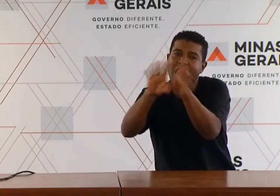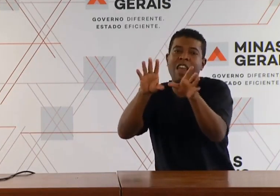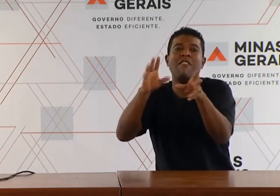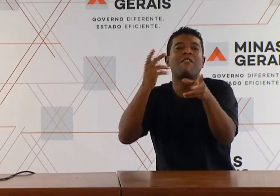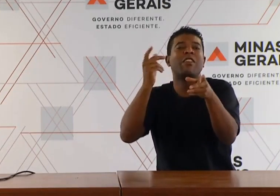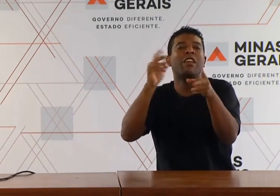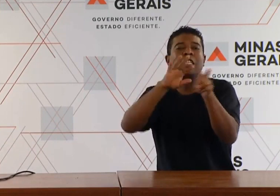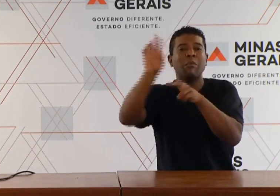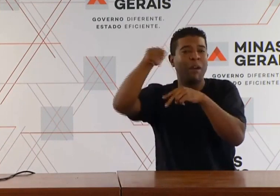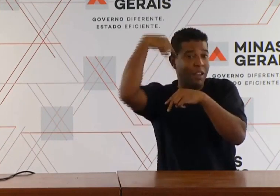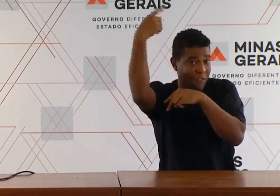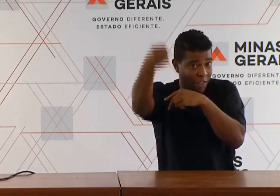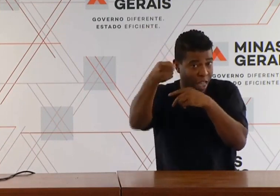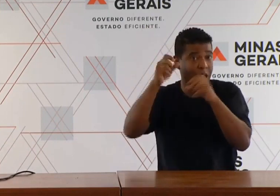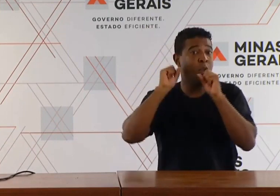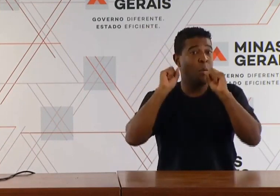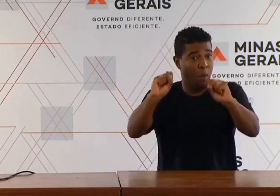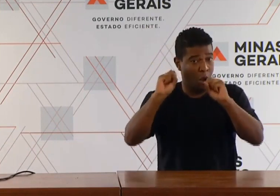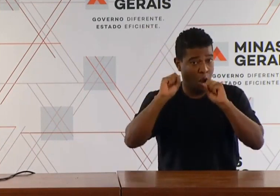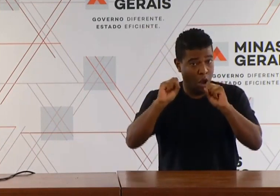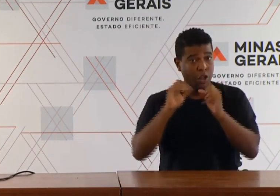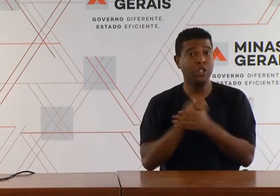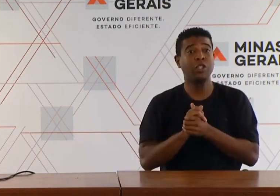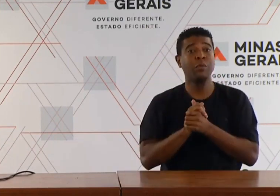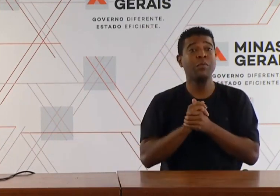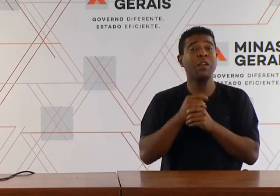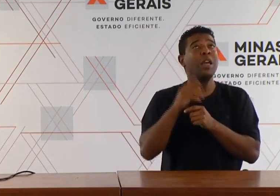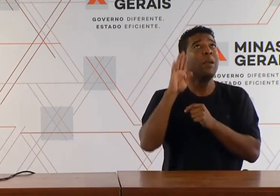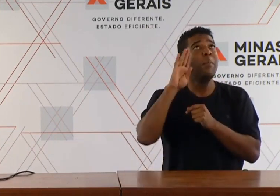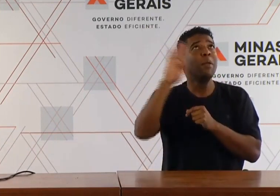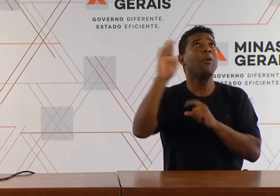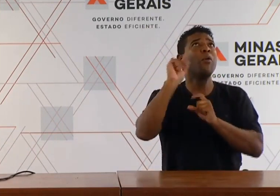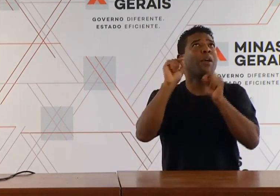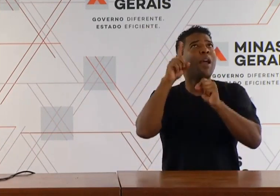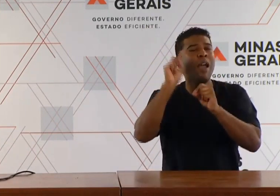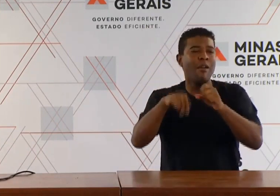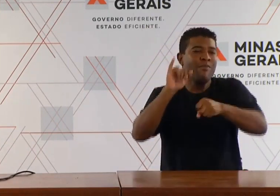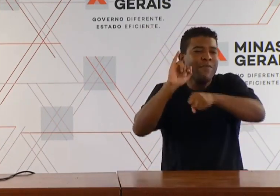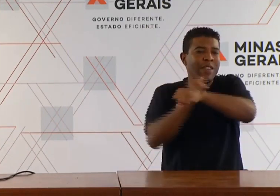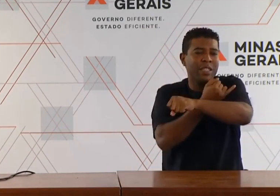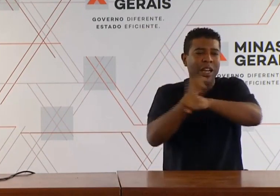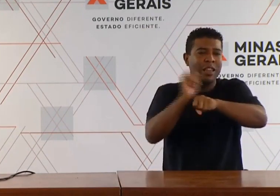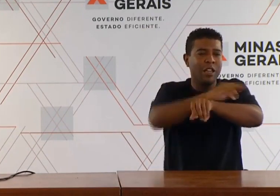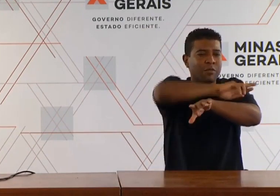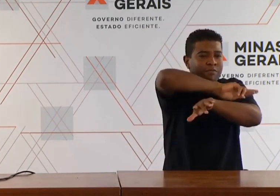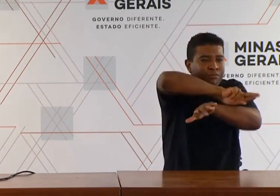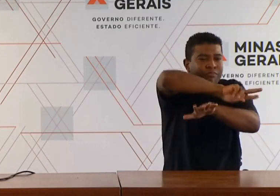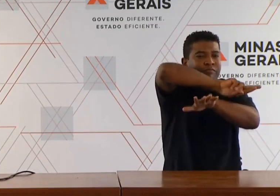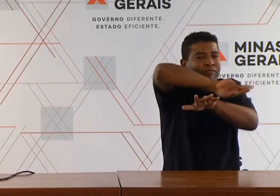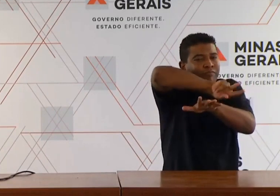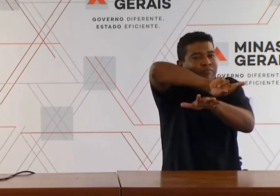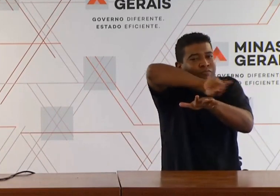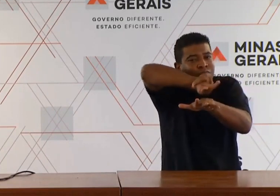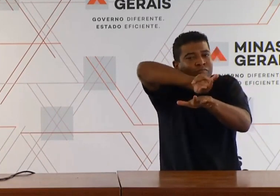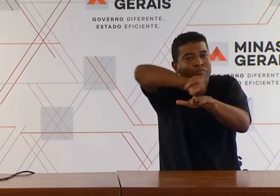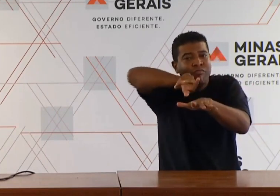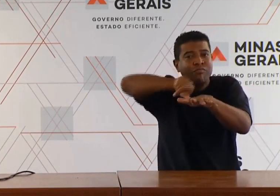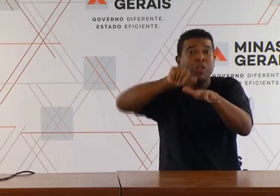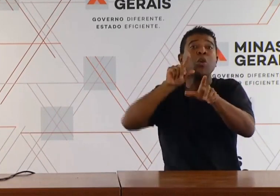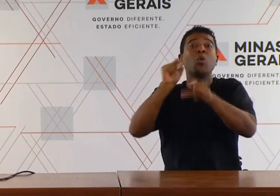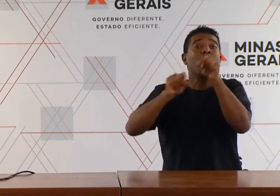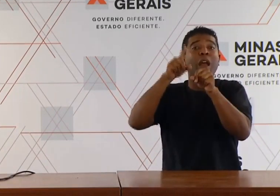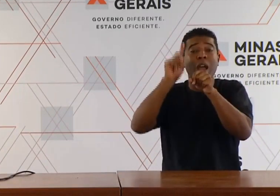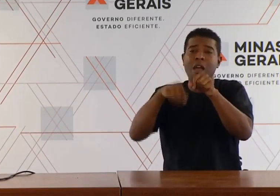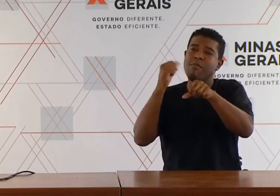O objetivo foi conseguir criar distintas estratégias que fossem capazes de se sobrepor e, com isso, a gente